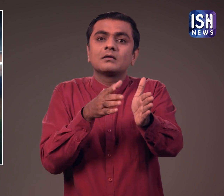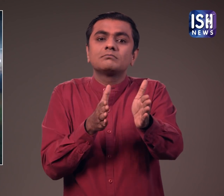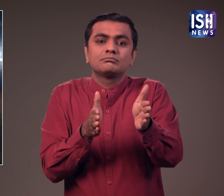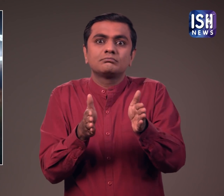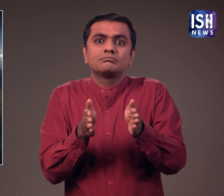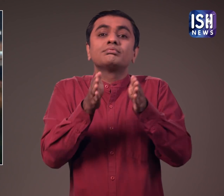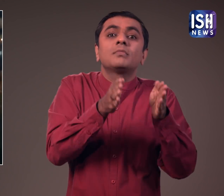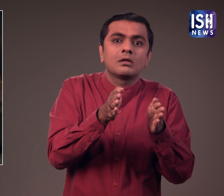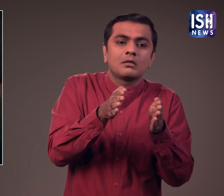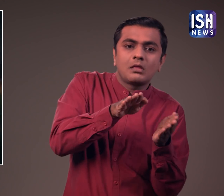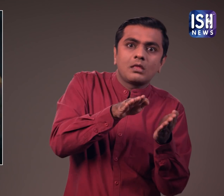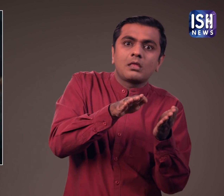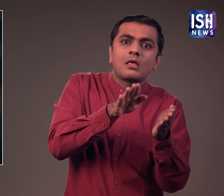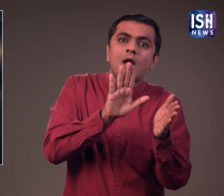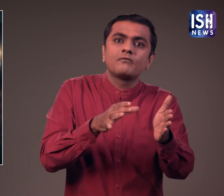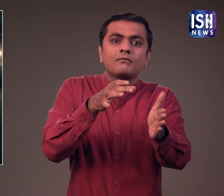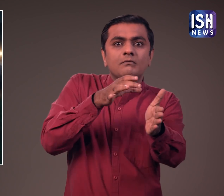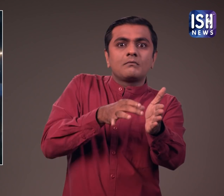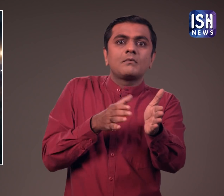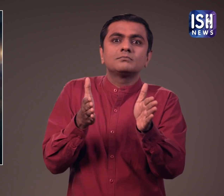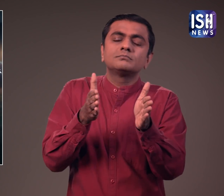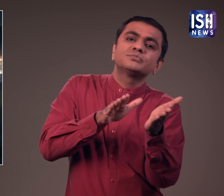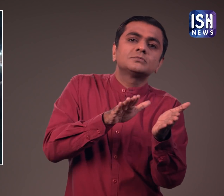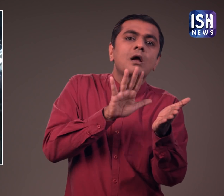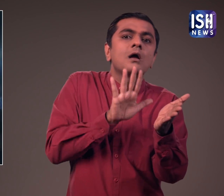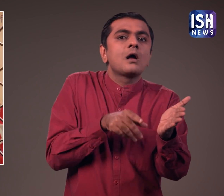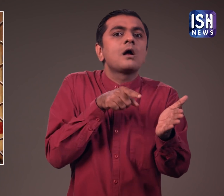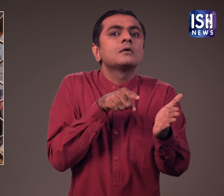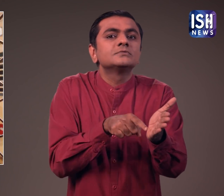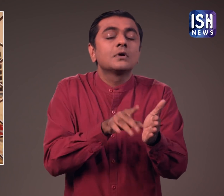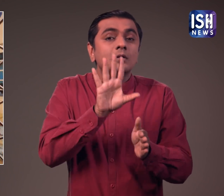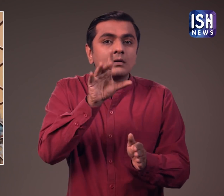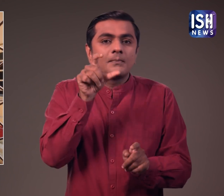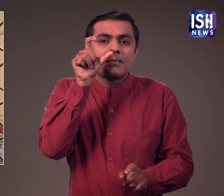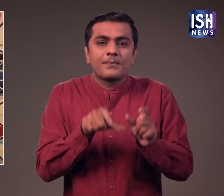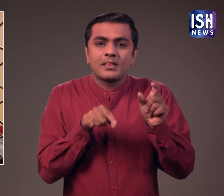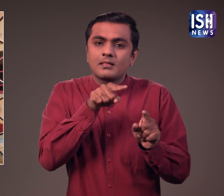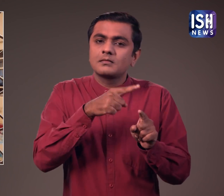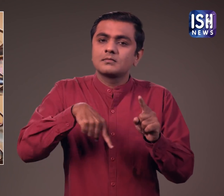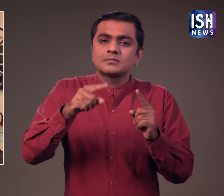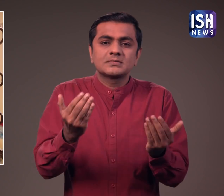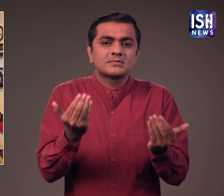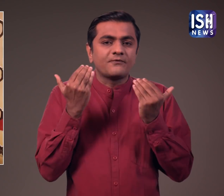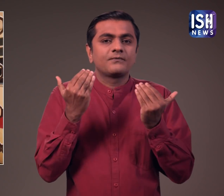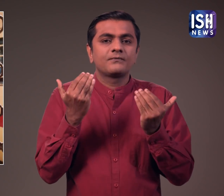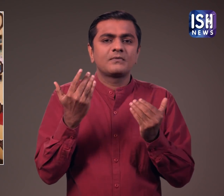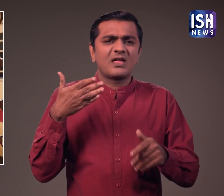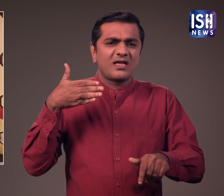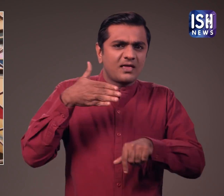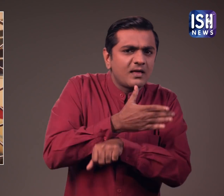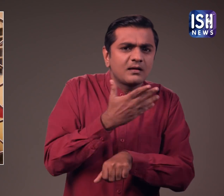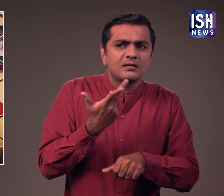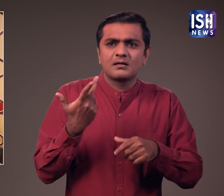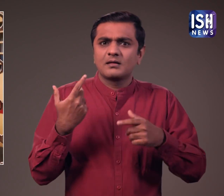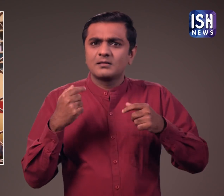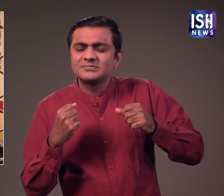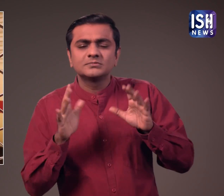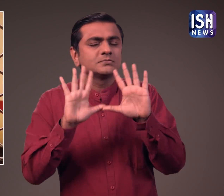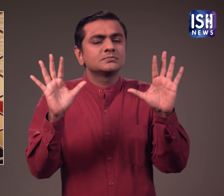टककर के परिणाम स्वरुप चालुक्य पुडिचरी एक्स्प्रेस के तीन डिपे पट्री से उतर गए सभी यात्री सुरक्षित है और किसी के हताथ होने की